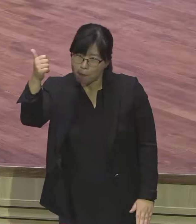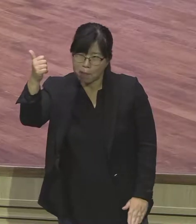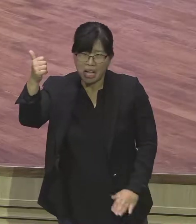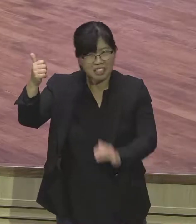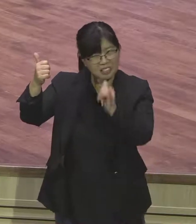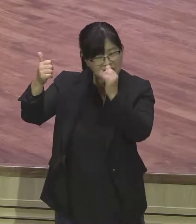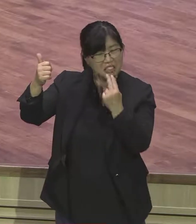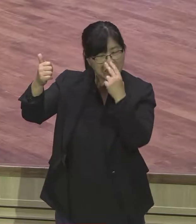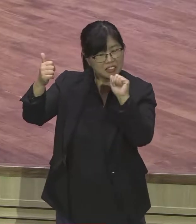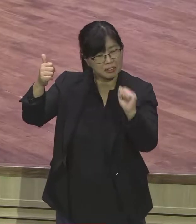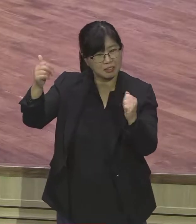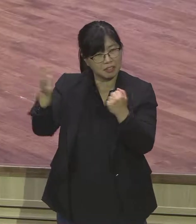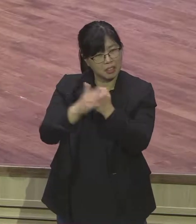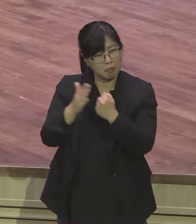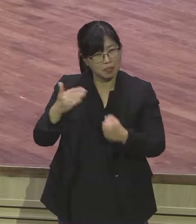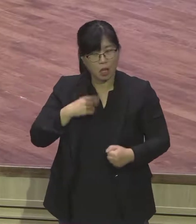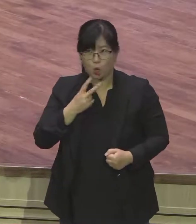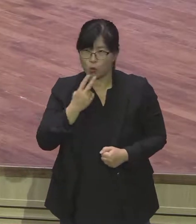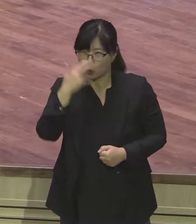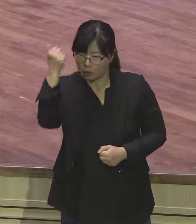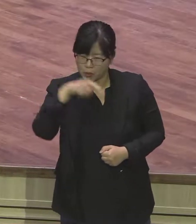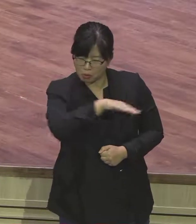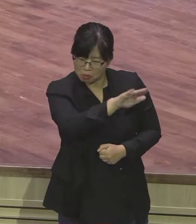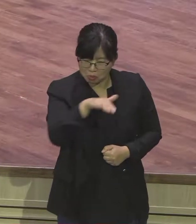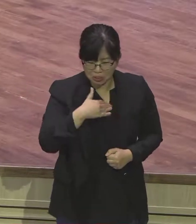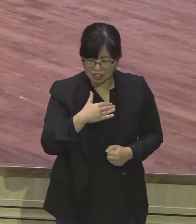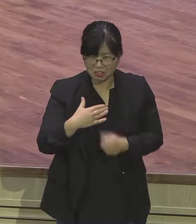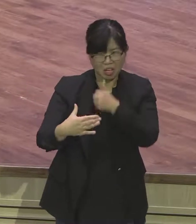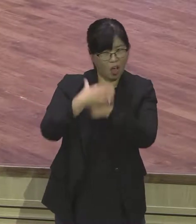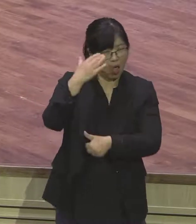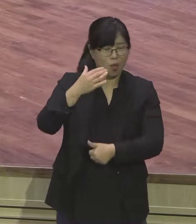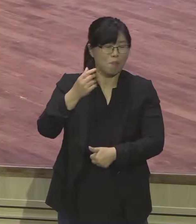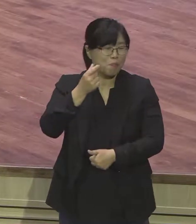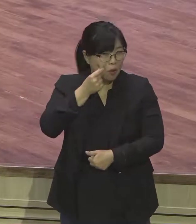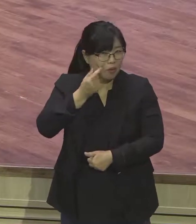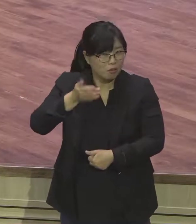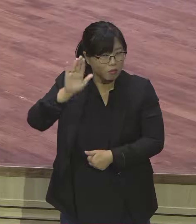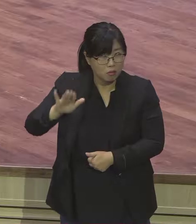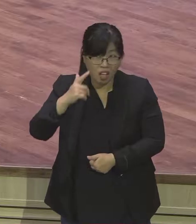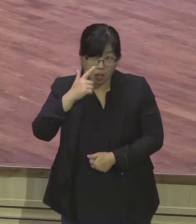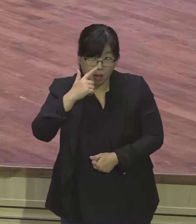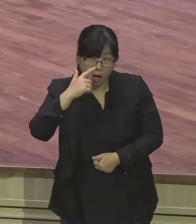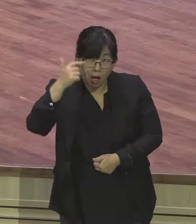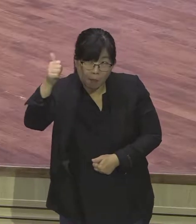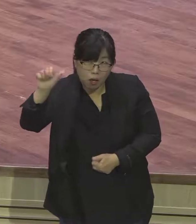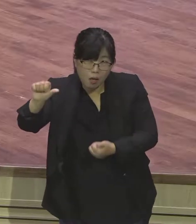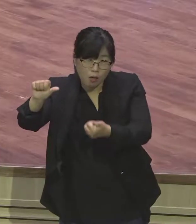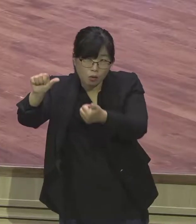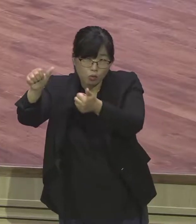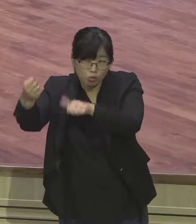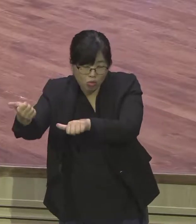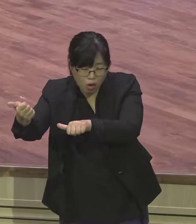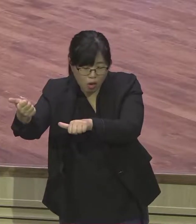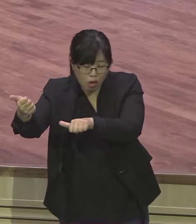야곱이 죽고 나서 장례식이 이제 끝나자마자 형들의 이 마음에는 뭐여 뭐가 없었습니까?